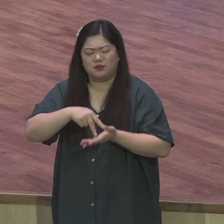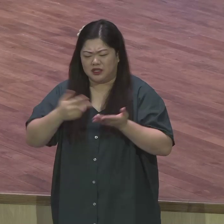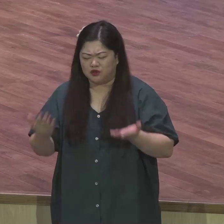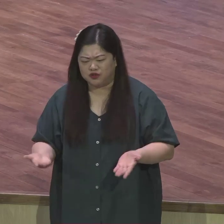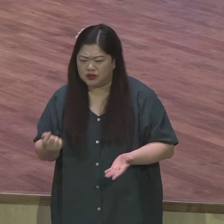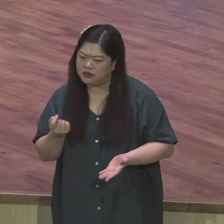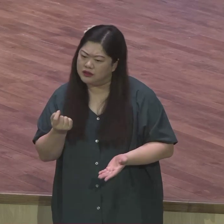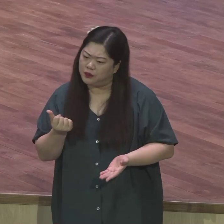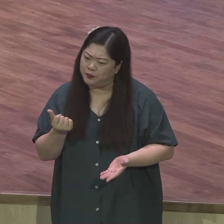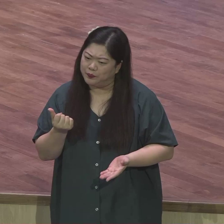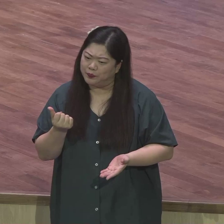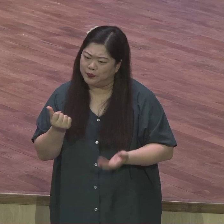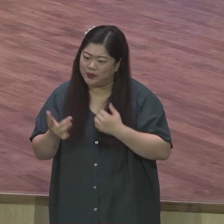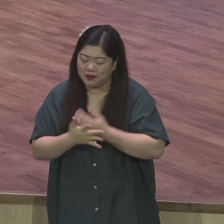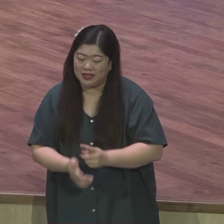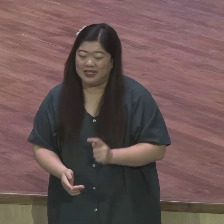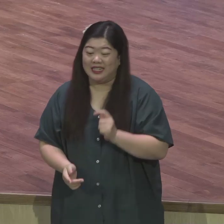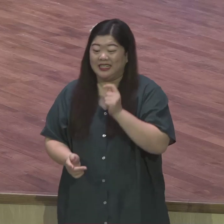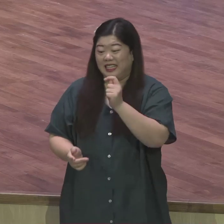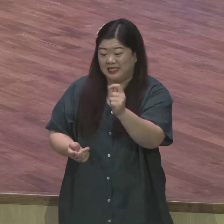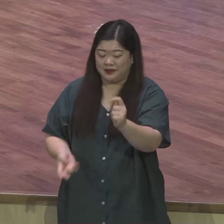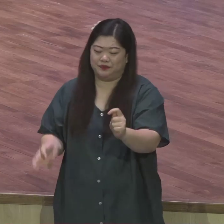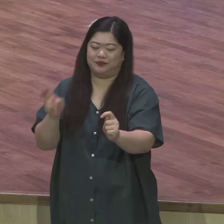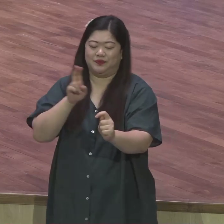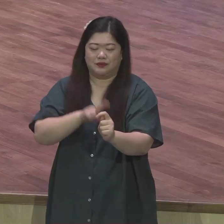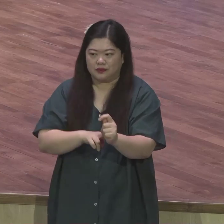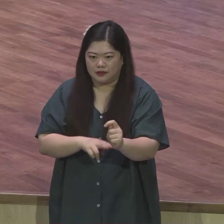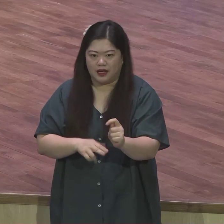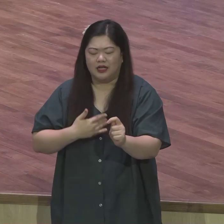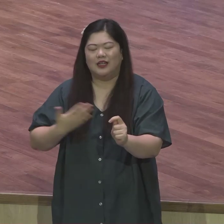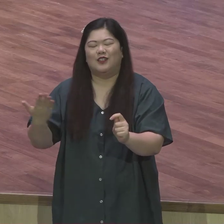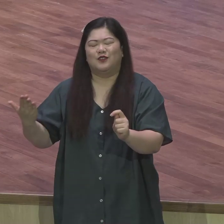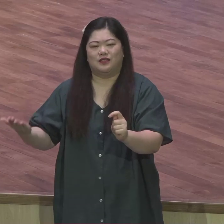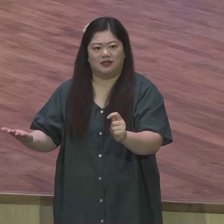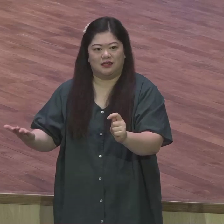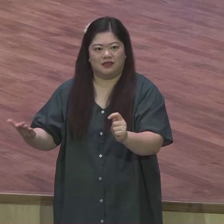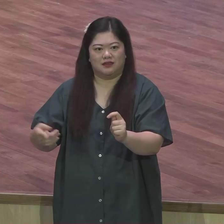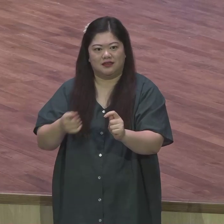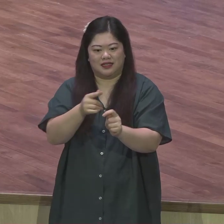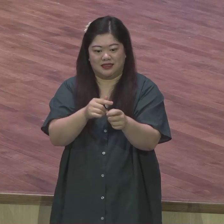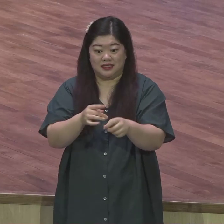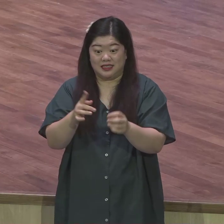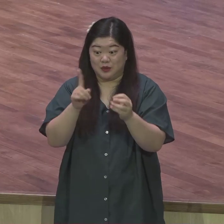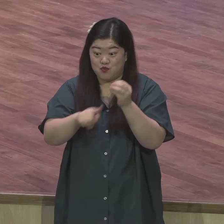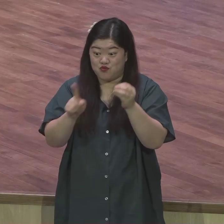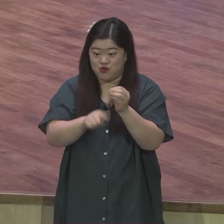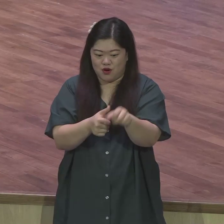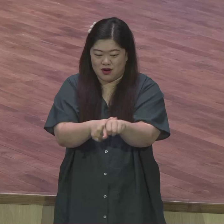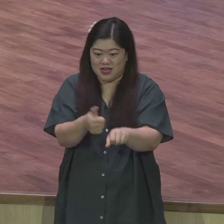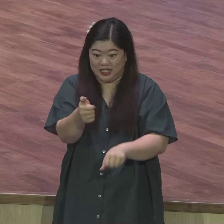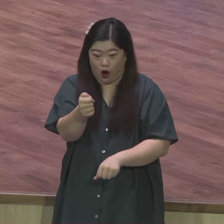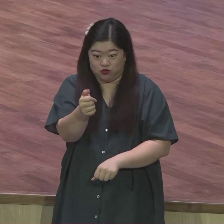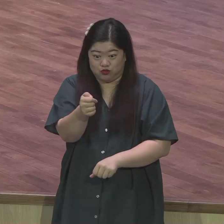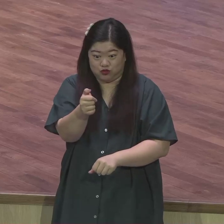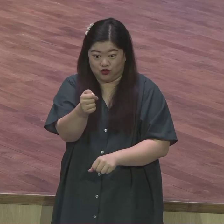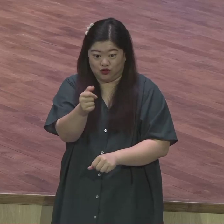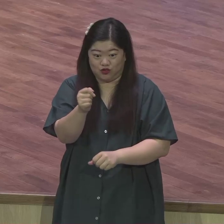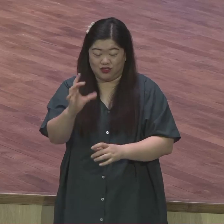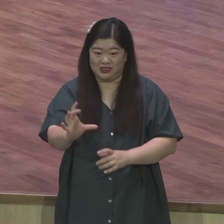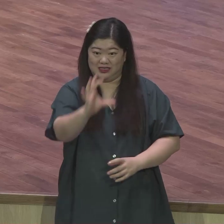수십 개를 떼어냈어요 영접식이 가지고 예수 영접식에서 정말로 확인하고 보냈어요